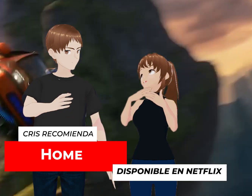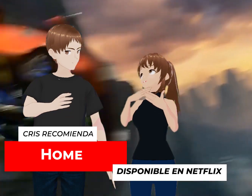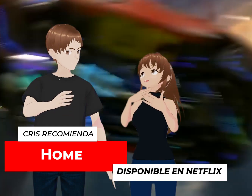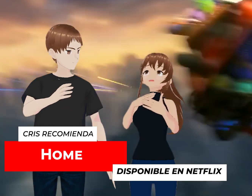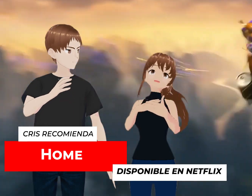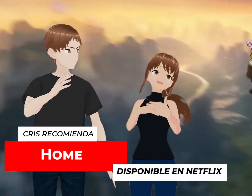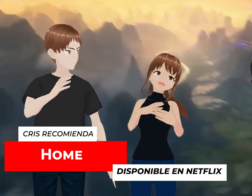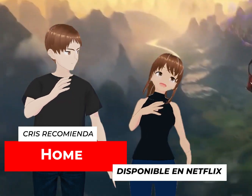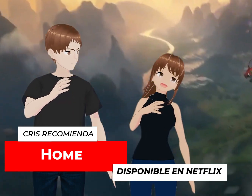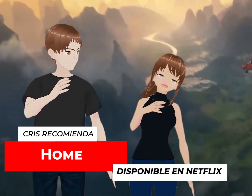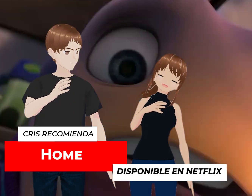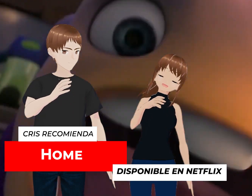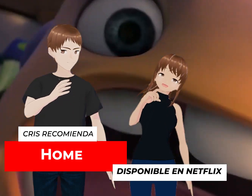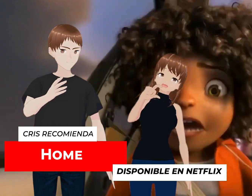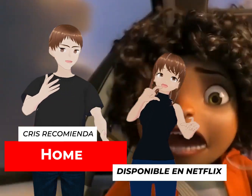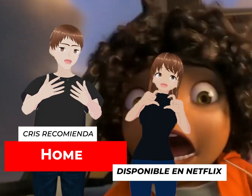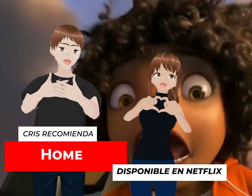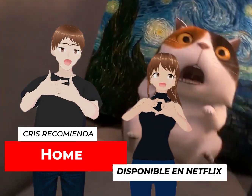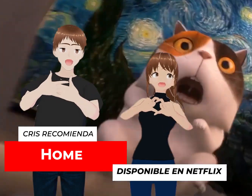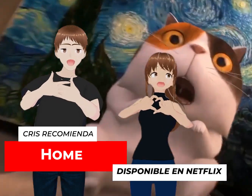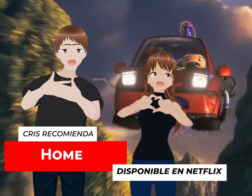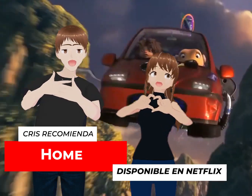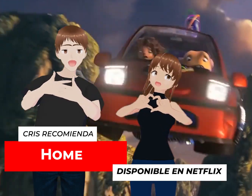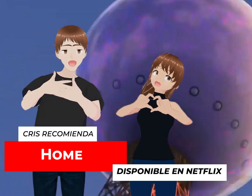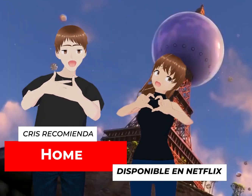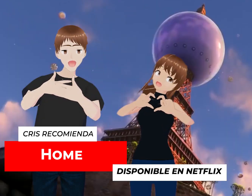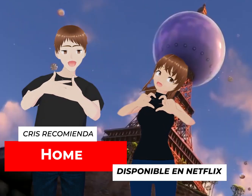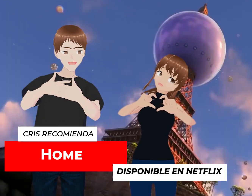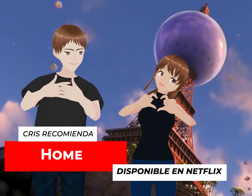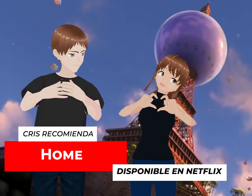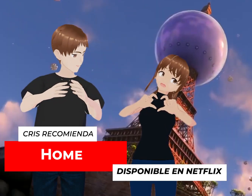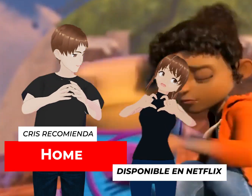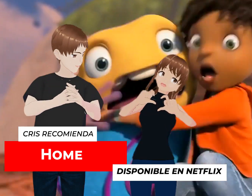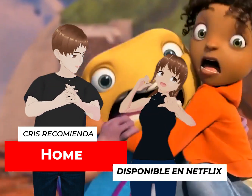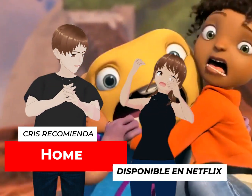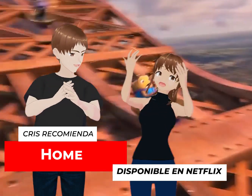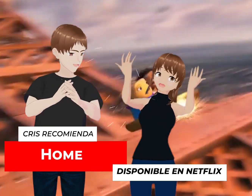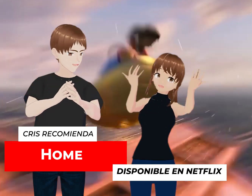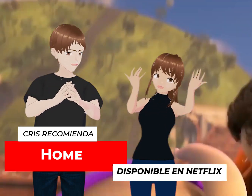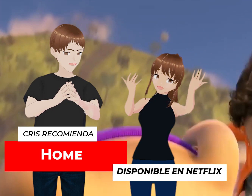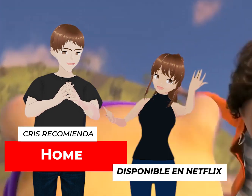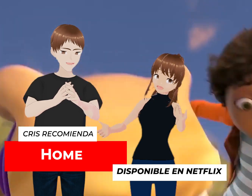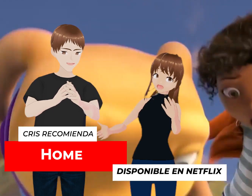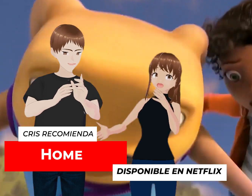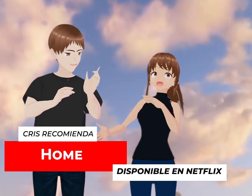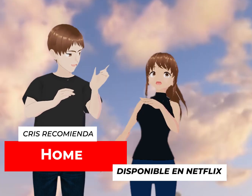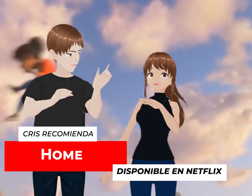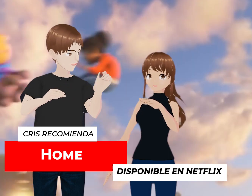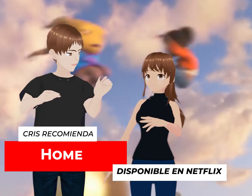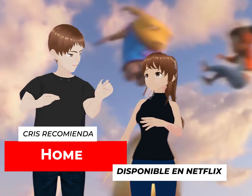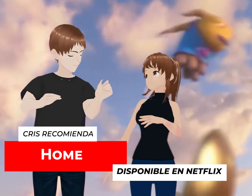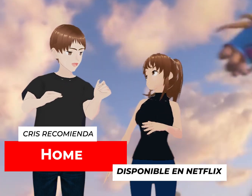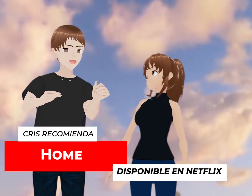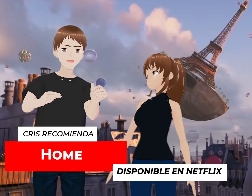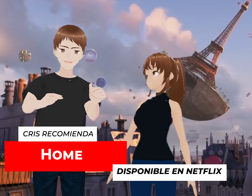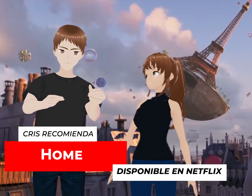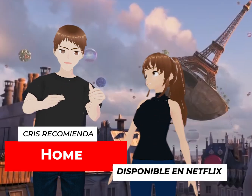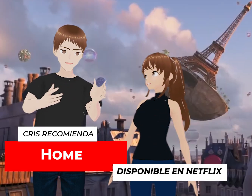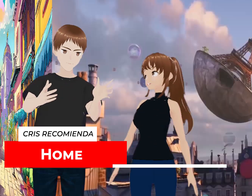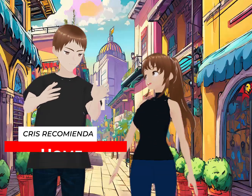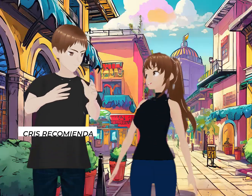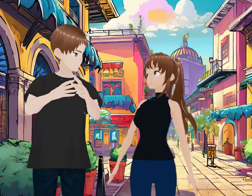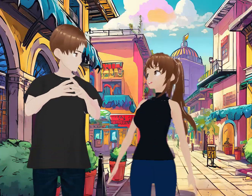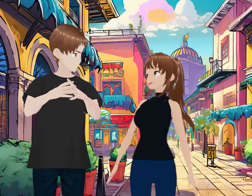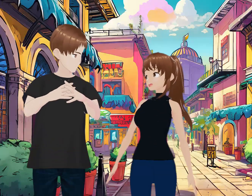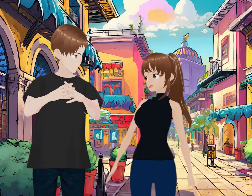dices, ay, mi corazoncito, ¿no? Así. Y bueno, la encuentran en Netflix Home. Bueno,